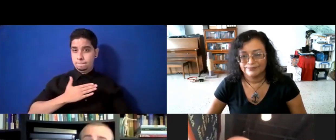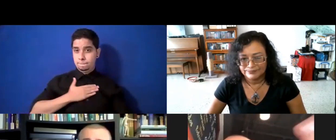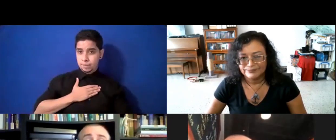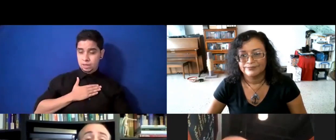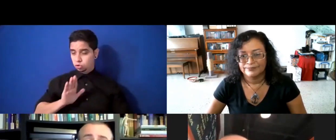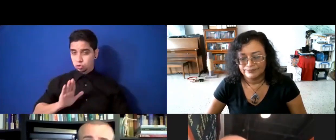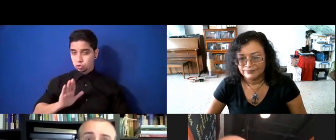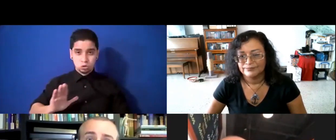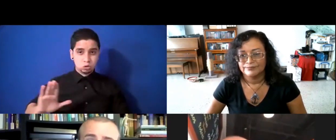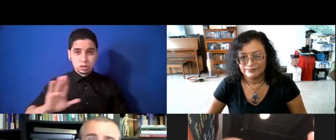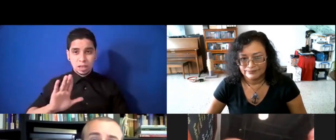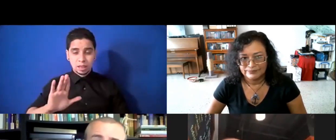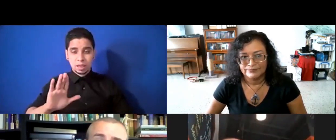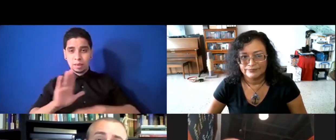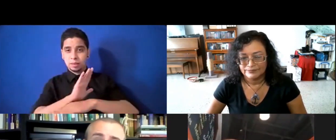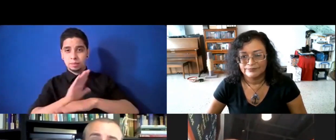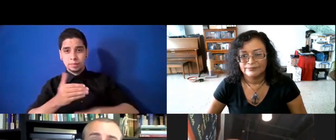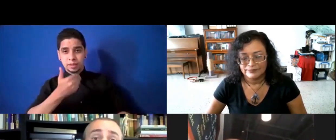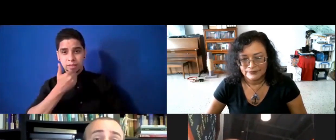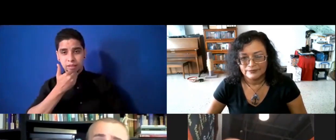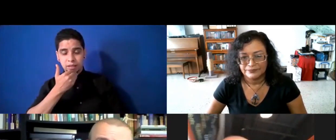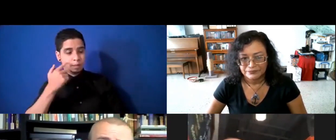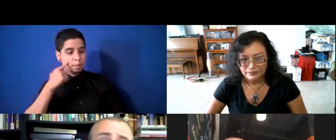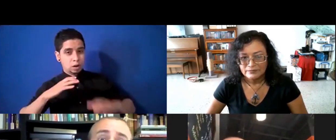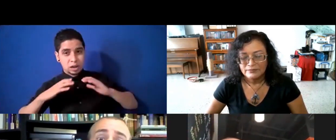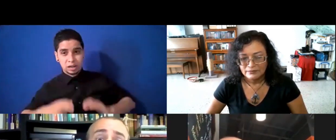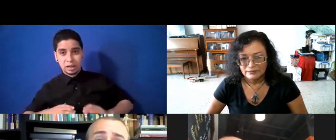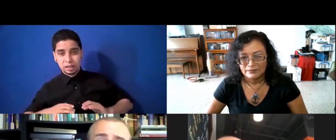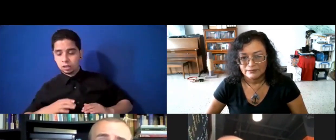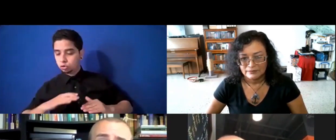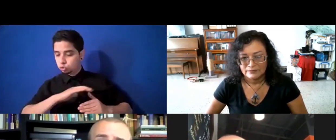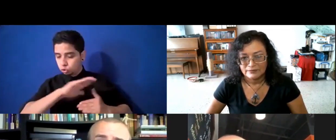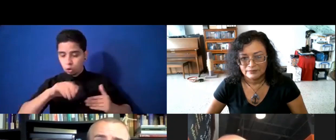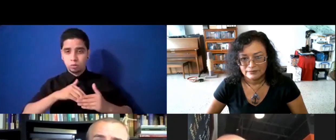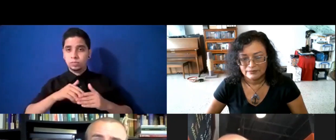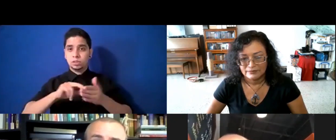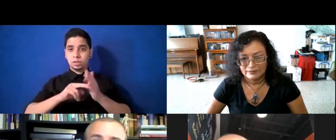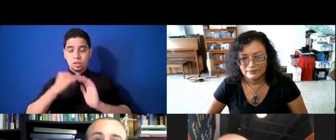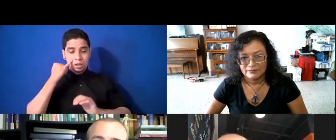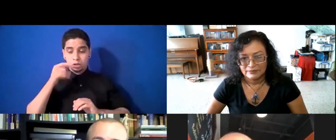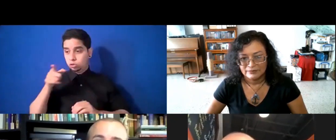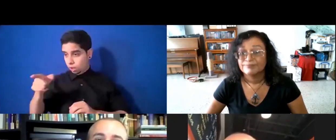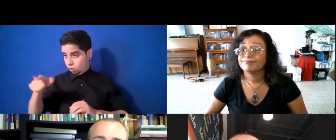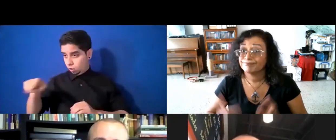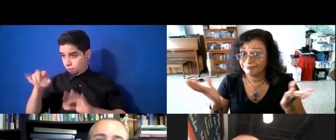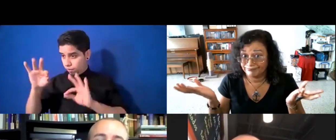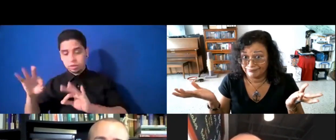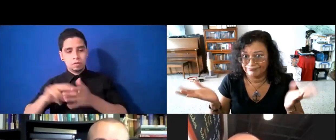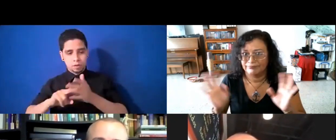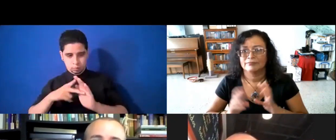para nosotros, para todo el mundo, los clientes, si ellos están bien, los clientes van a estar bien, si los, ellos y los clientes